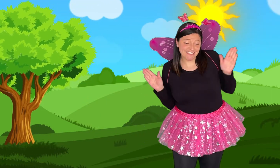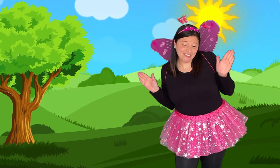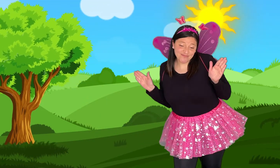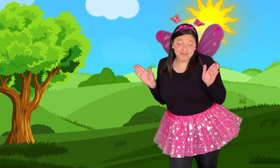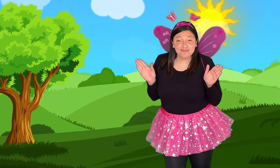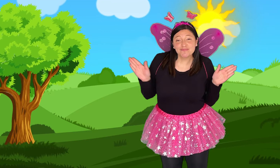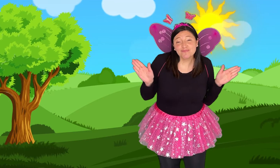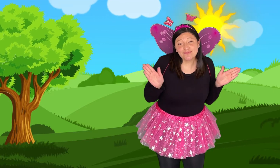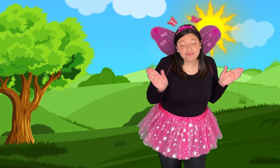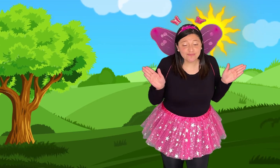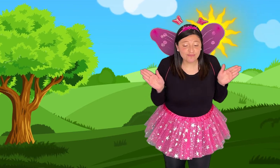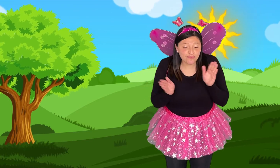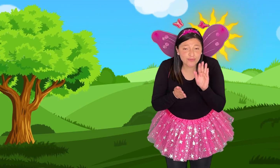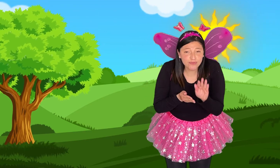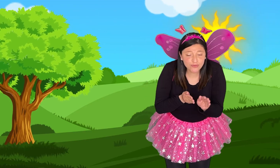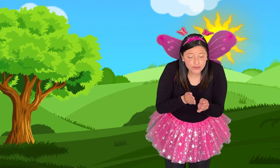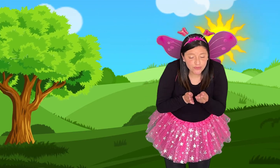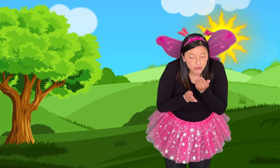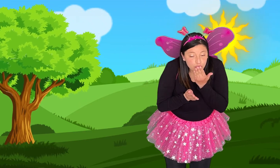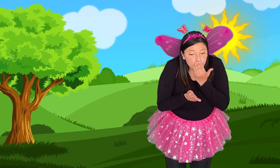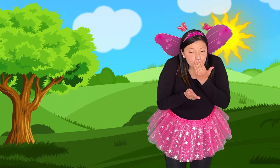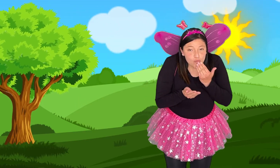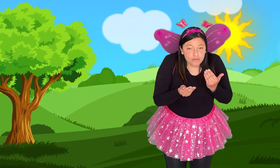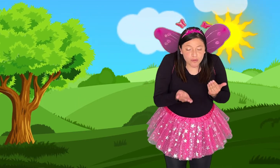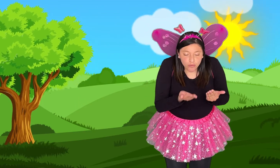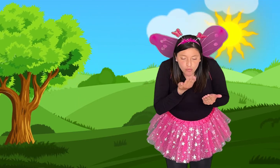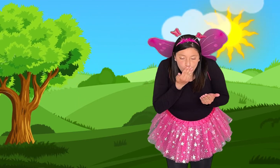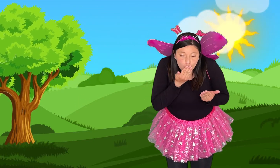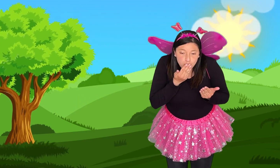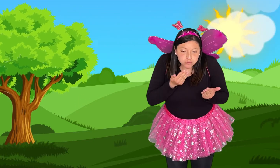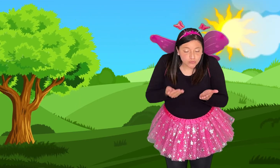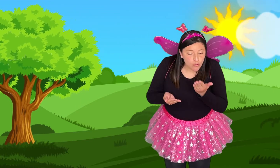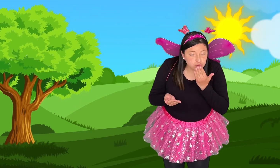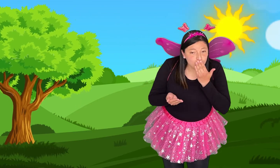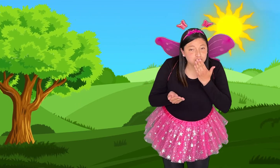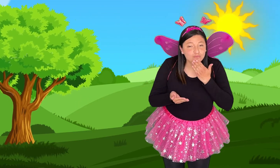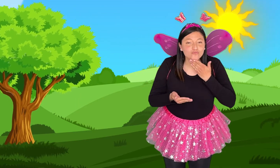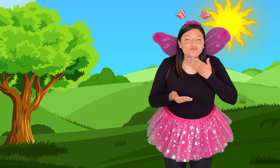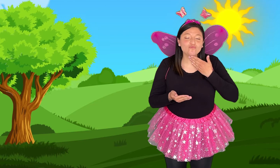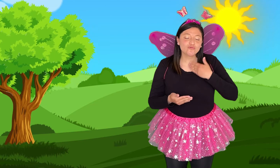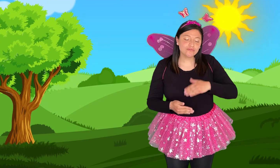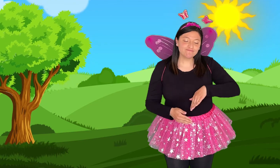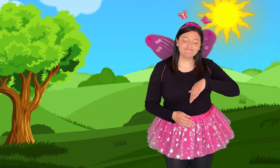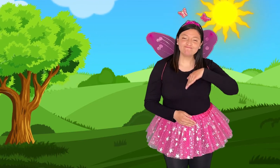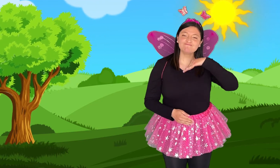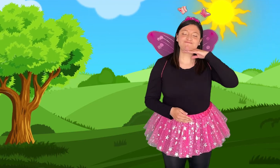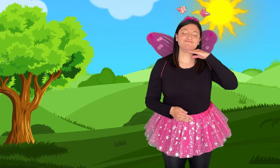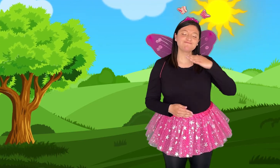Ella ansiosa vuela y posa en su palma sonrosada. Y allí mismo